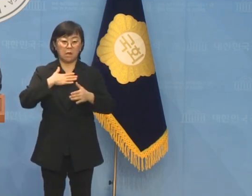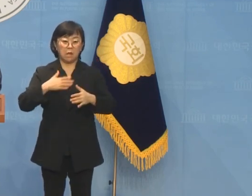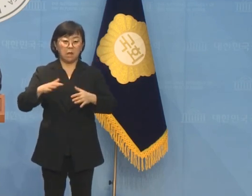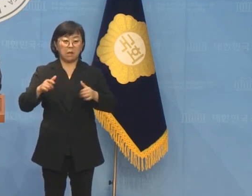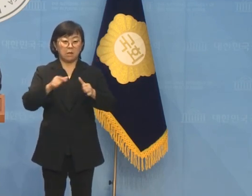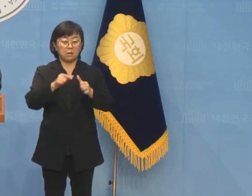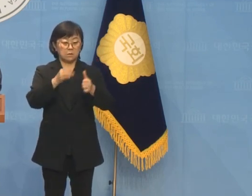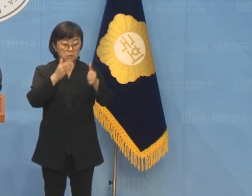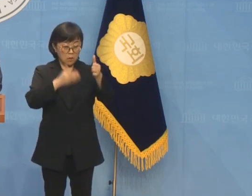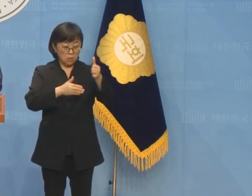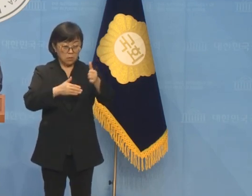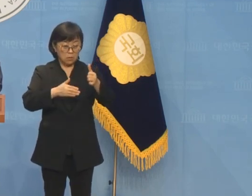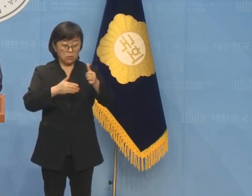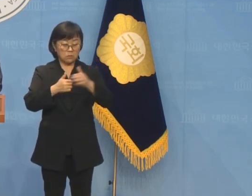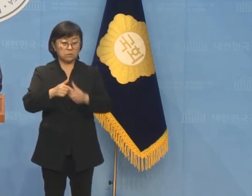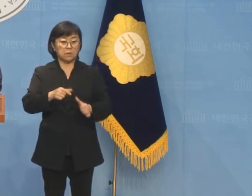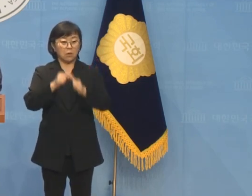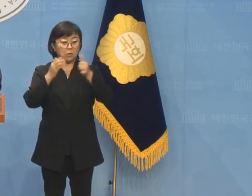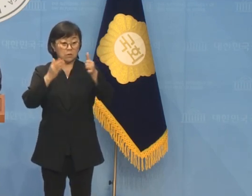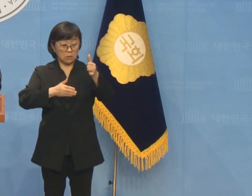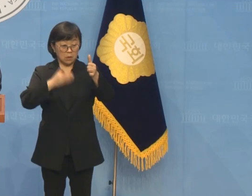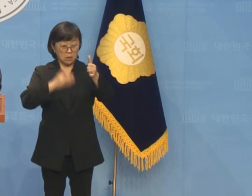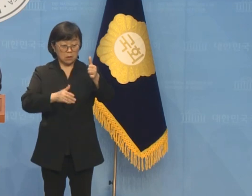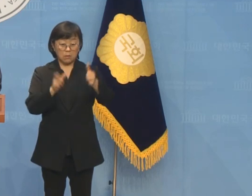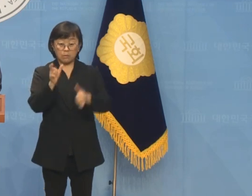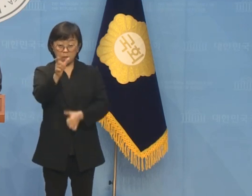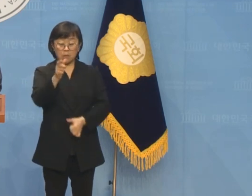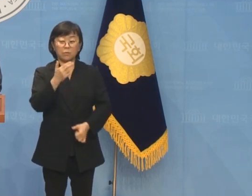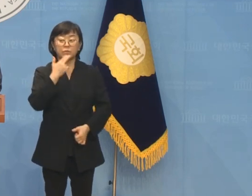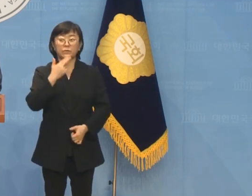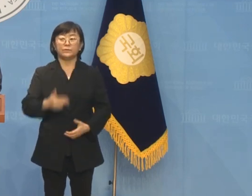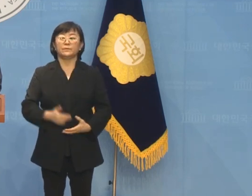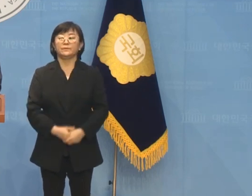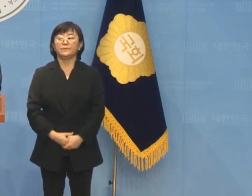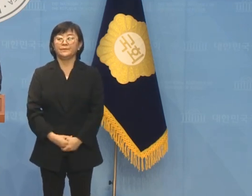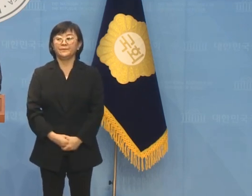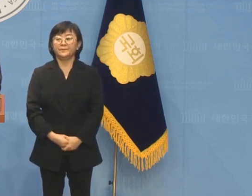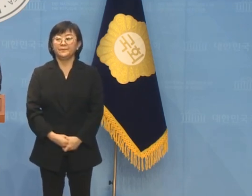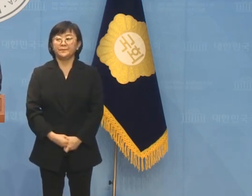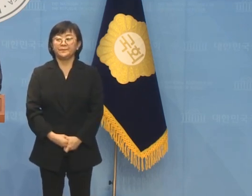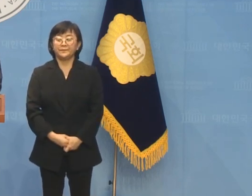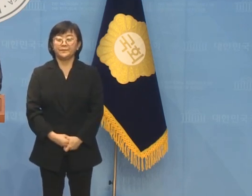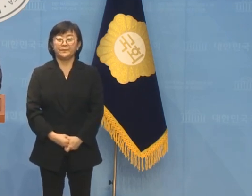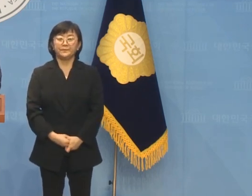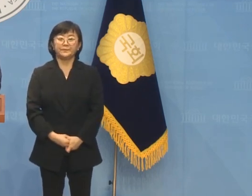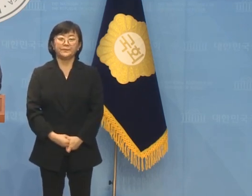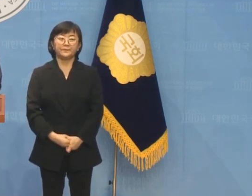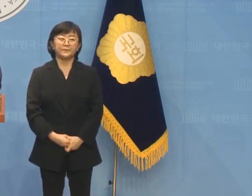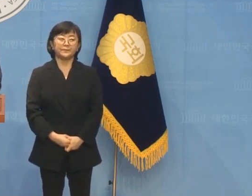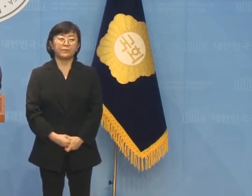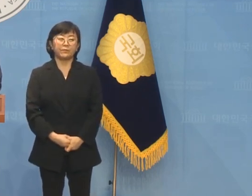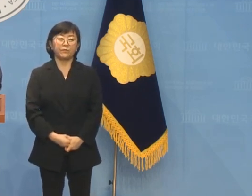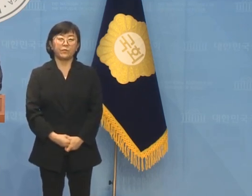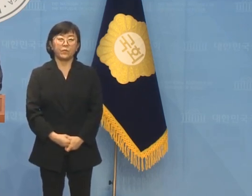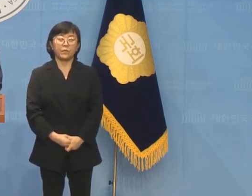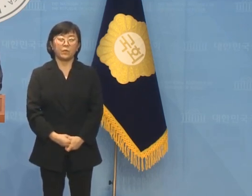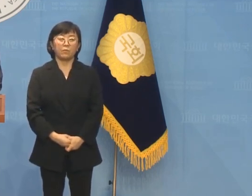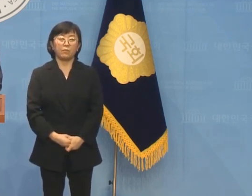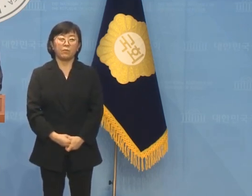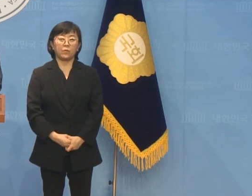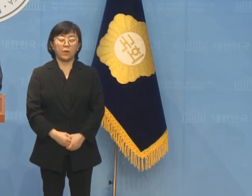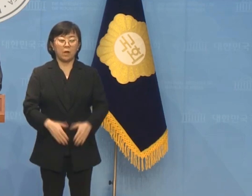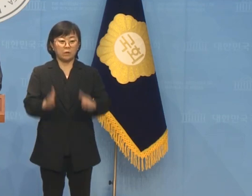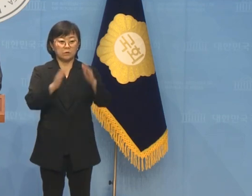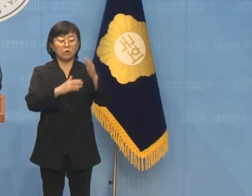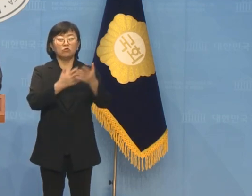청탁했다는 사실은 단 한마디도 적시되지 않았습니다. 비정규 딸 나이의